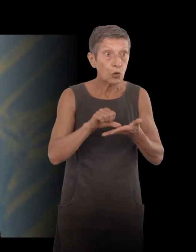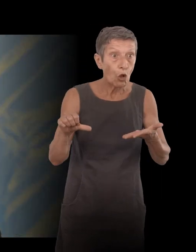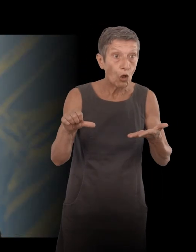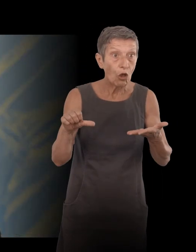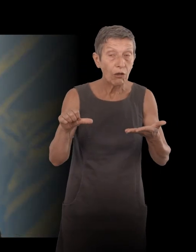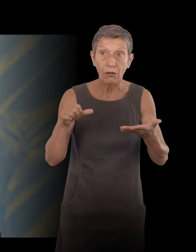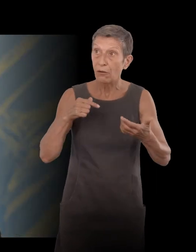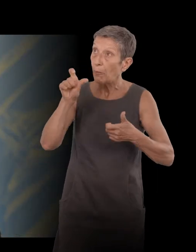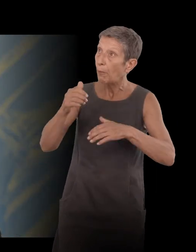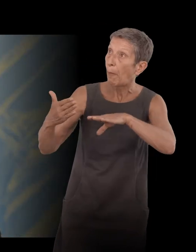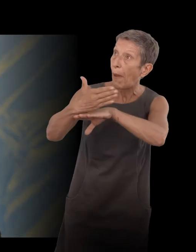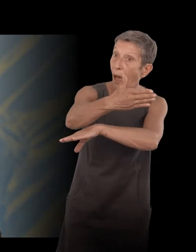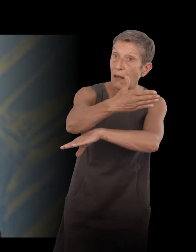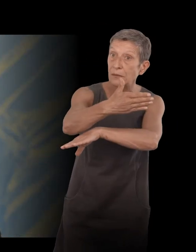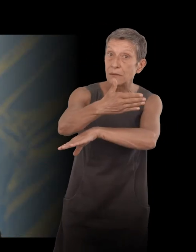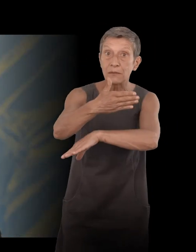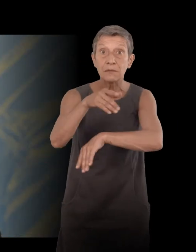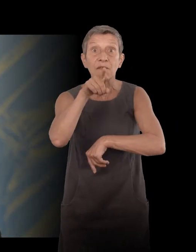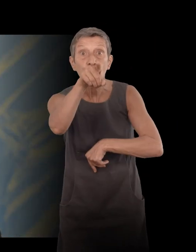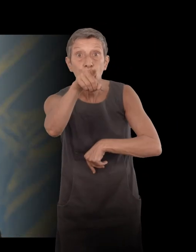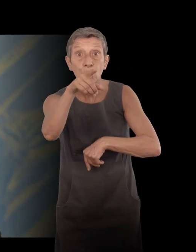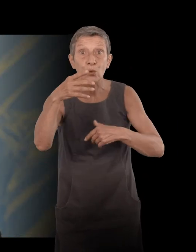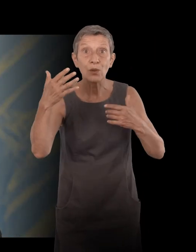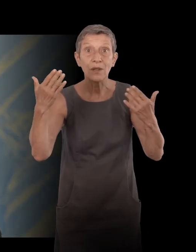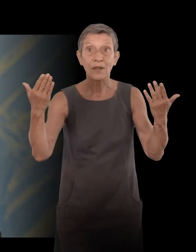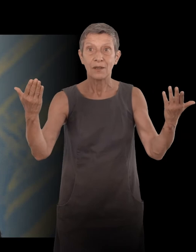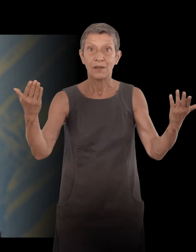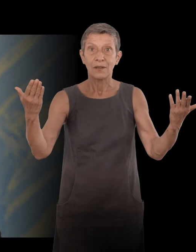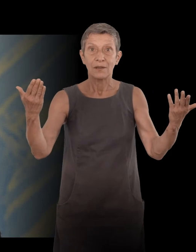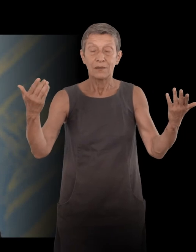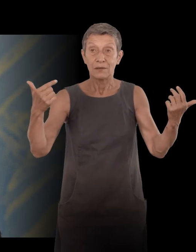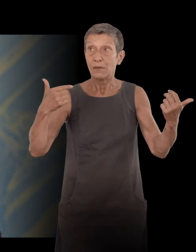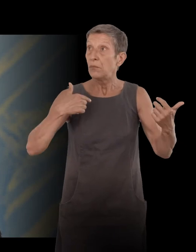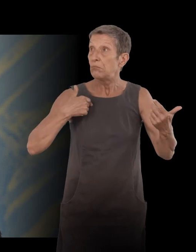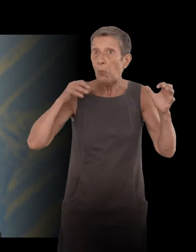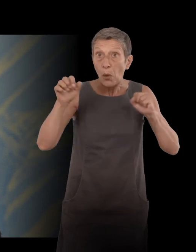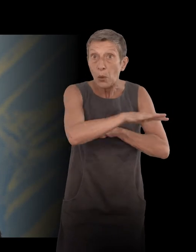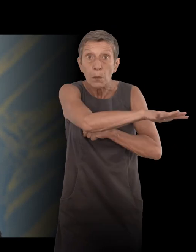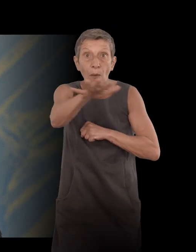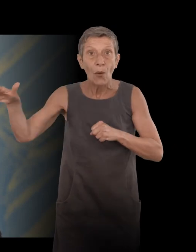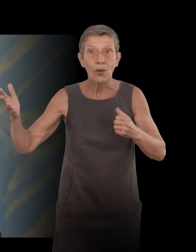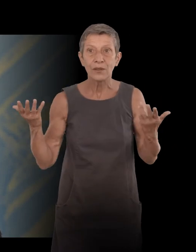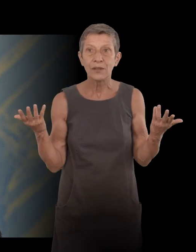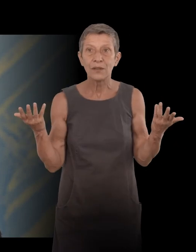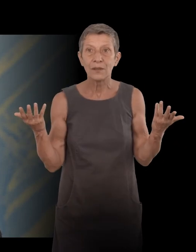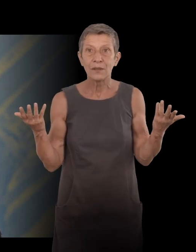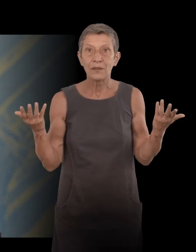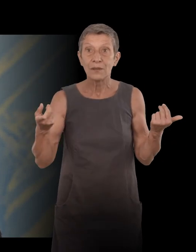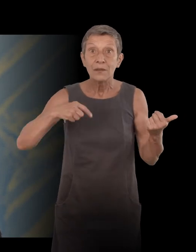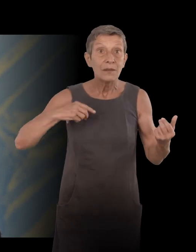vous, dit-il en regardant la caméra. Enfin, je suis n'importe lequel d'entre vous. Où sommes-nous ? Sur